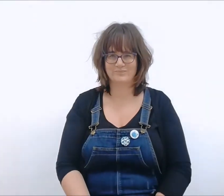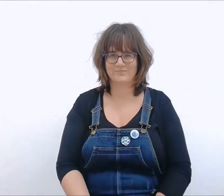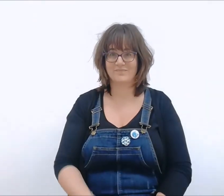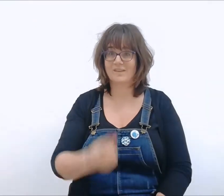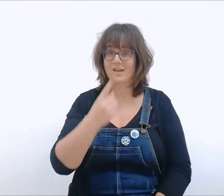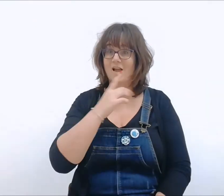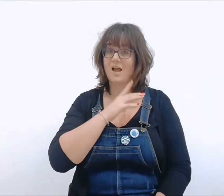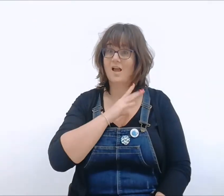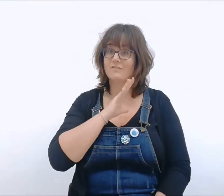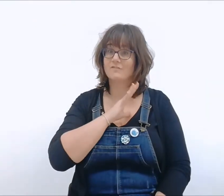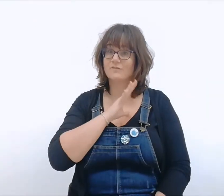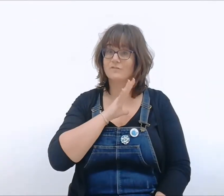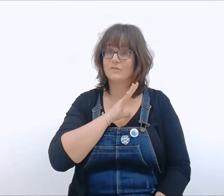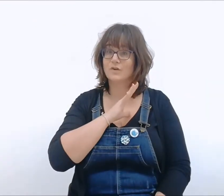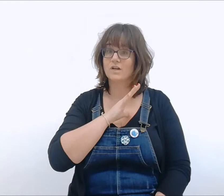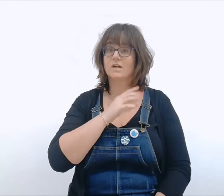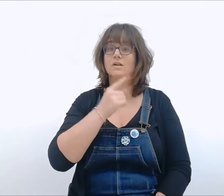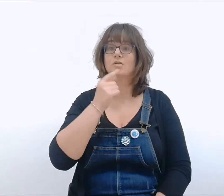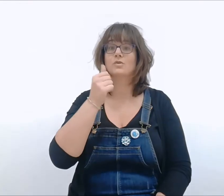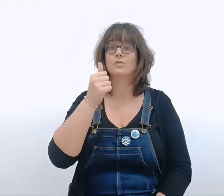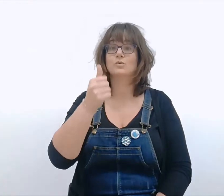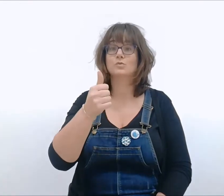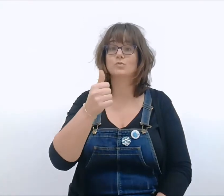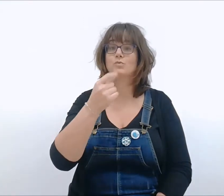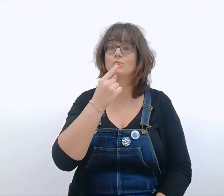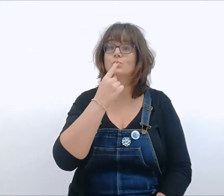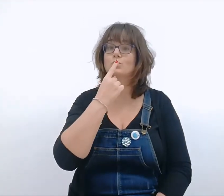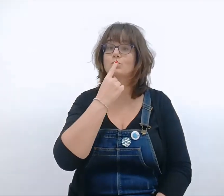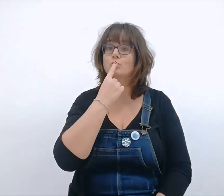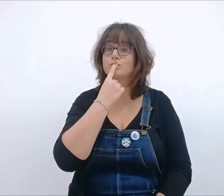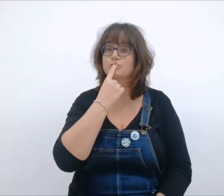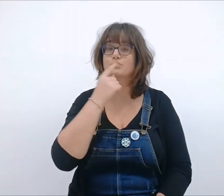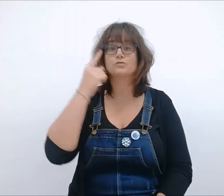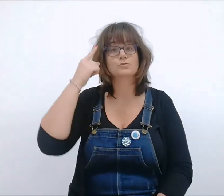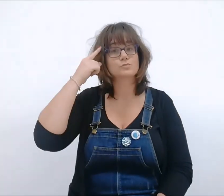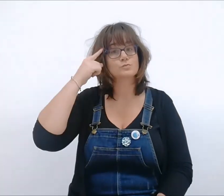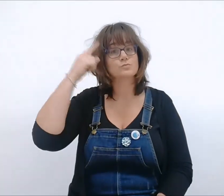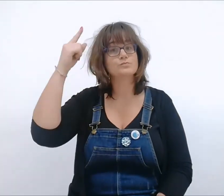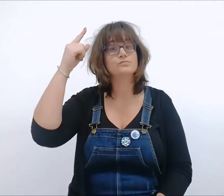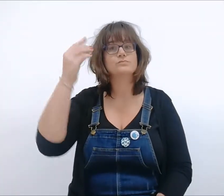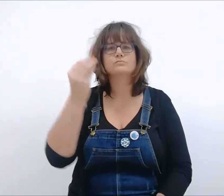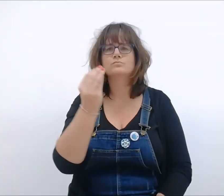Ma bouche est pour manger